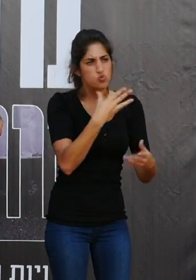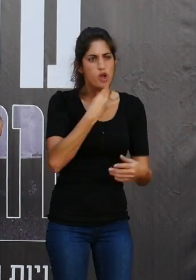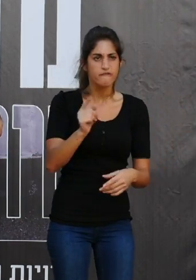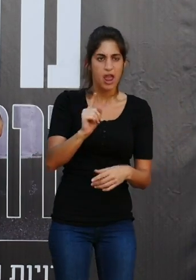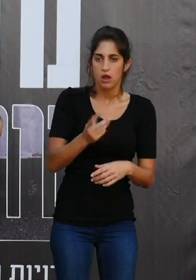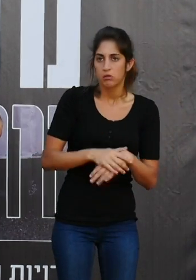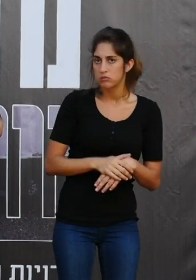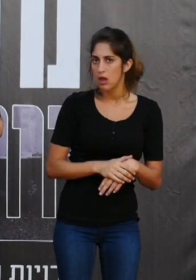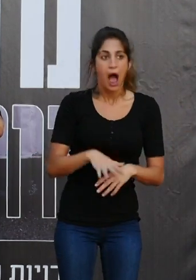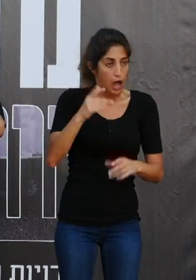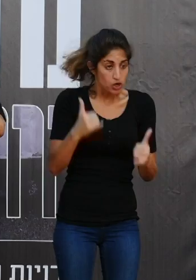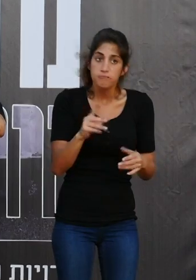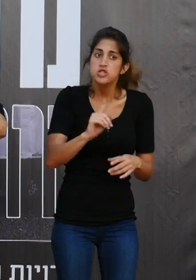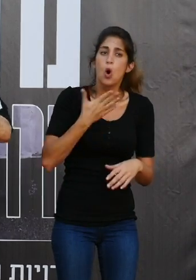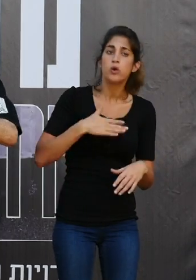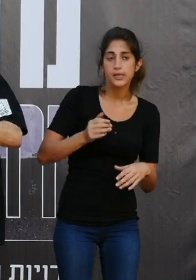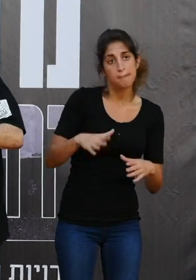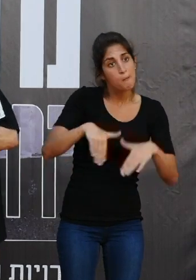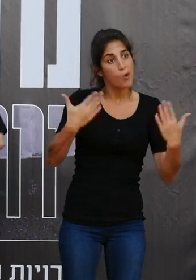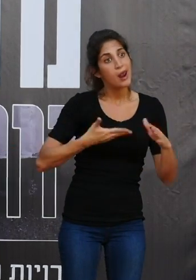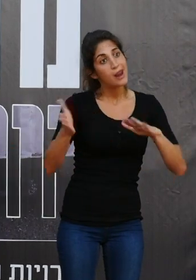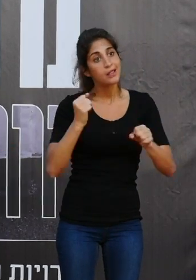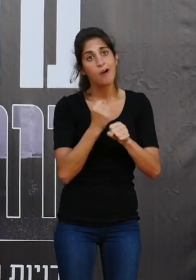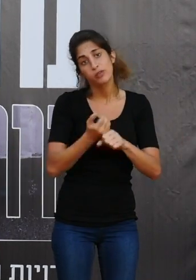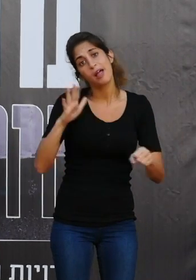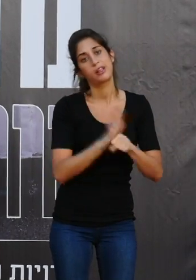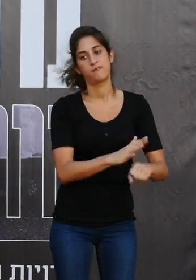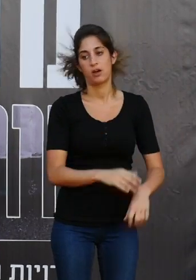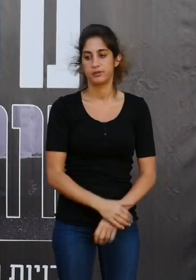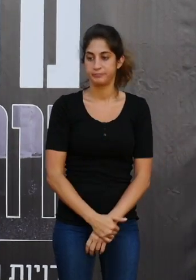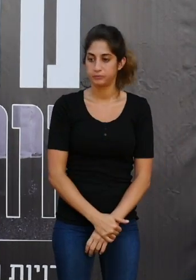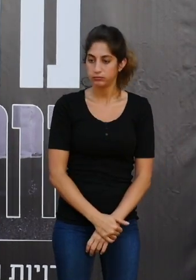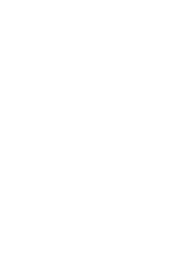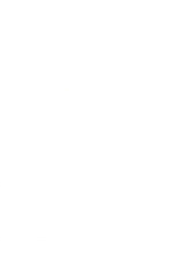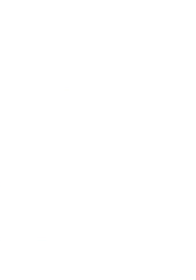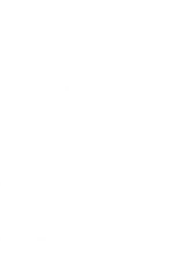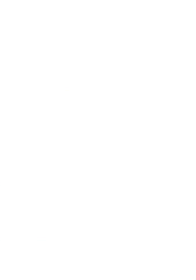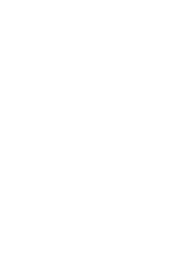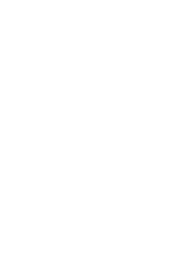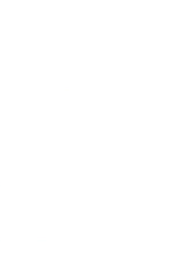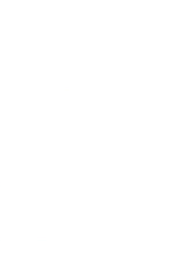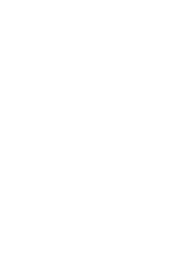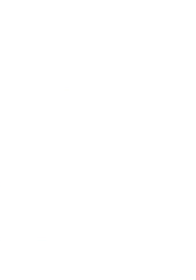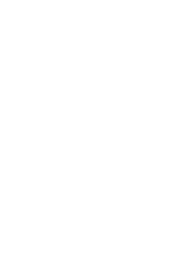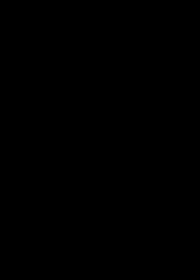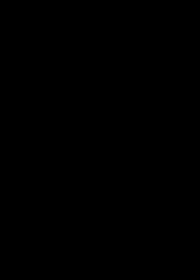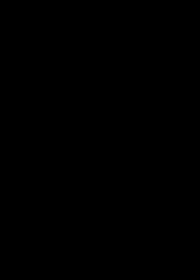ללכת לעבודה בבוקר נדפק תודה רבה